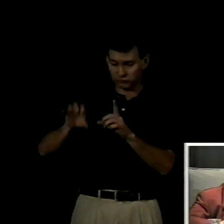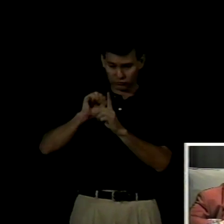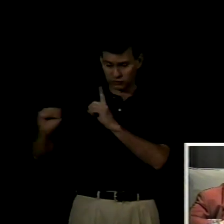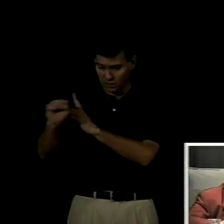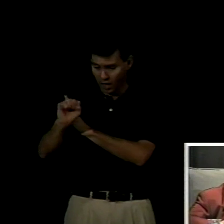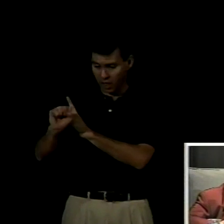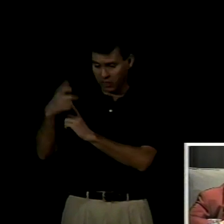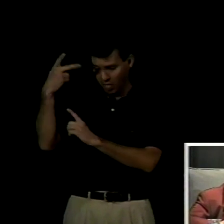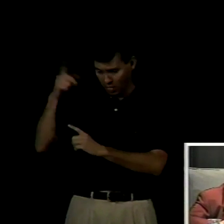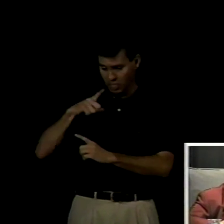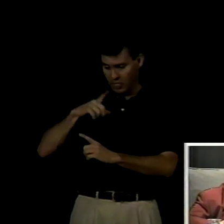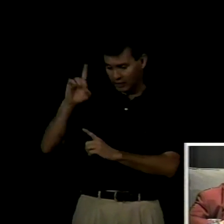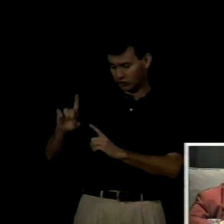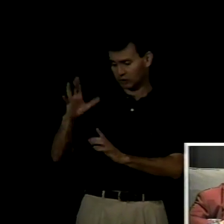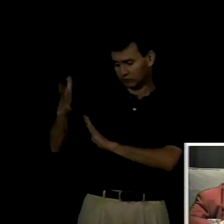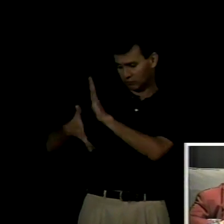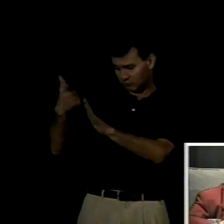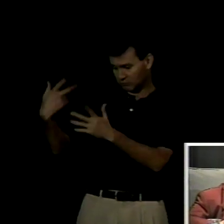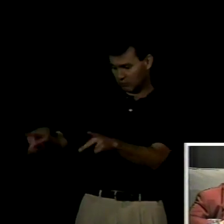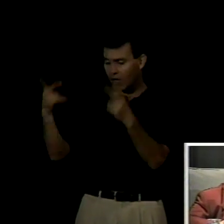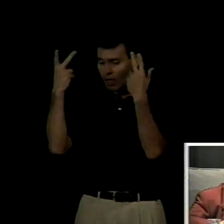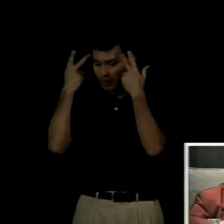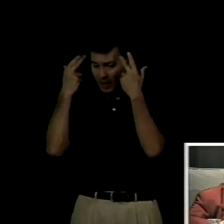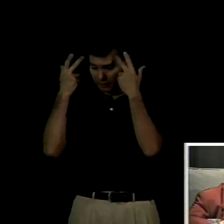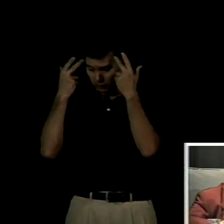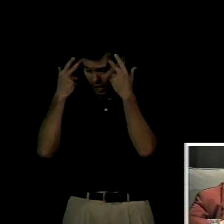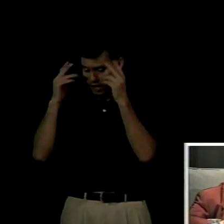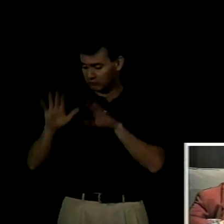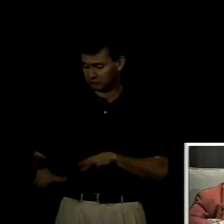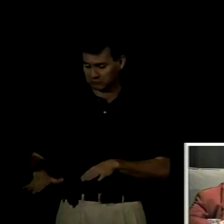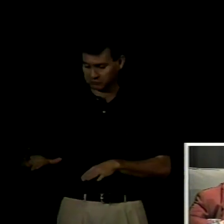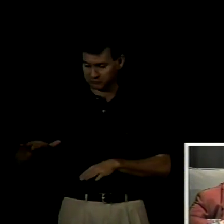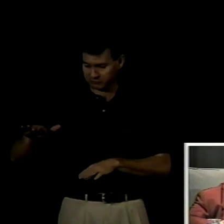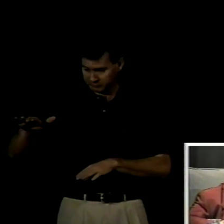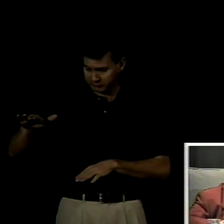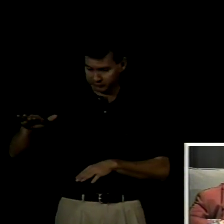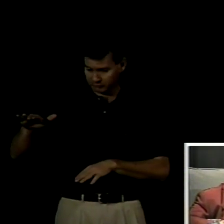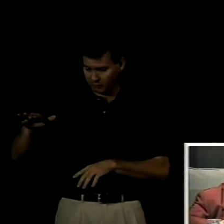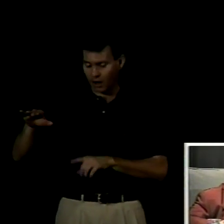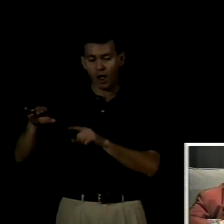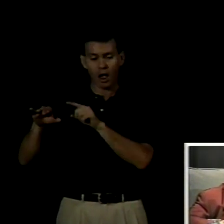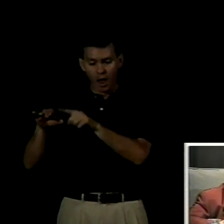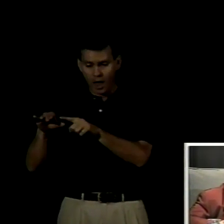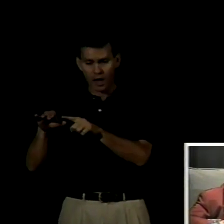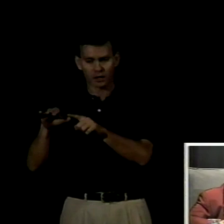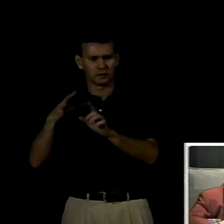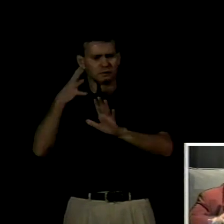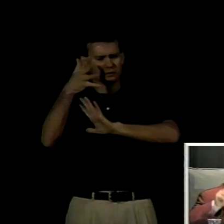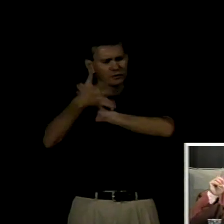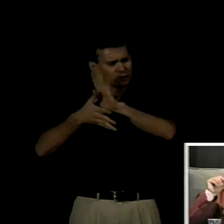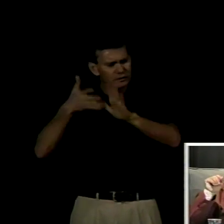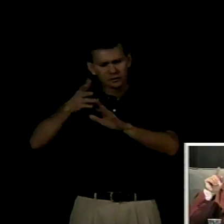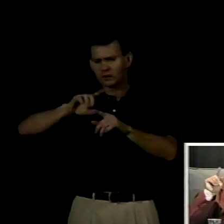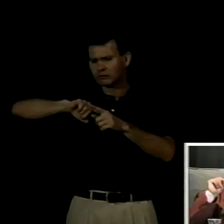por la mayoría de los uruguayos como un conjunto de gestos que usan los llamados entre aspas